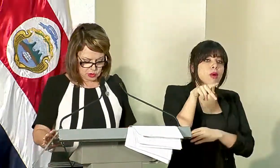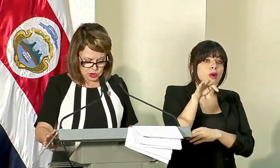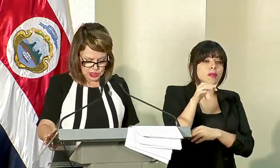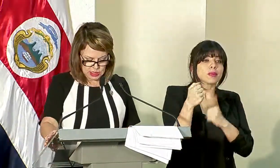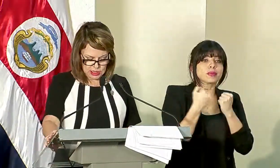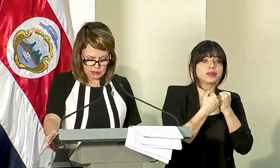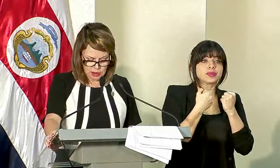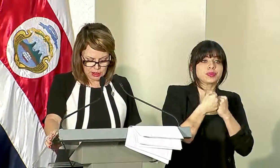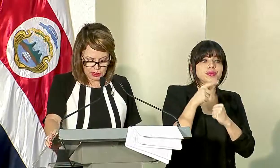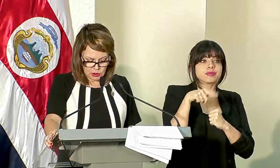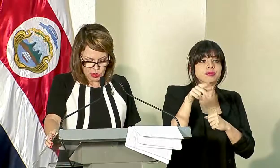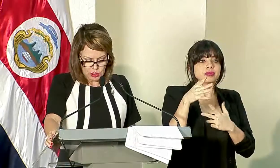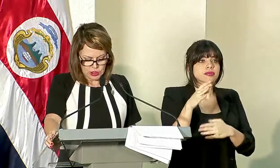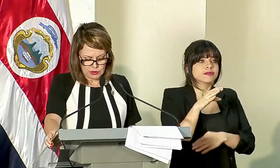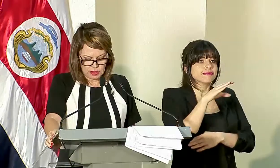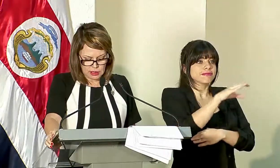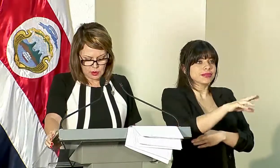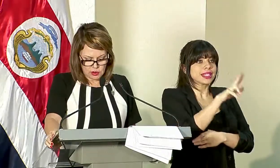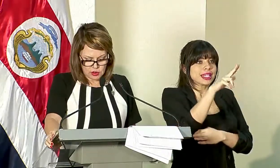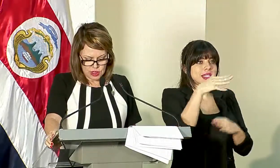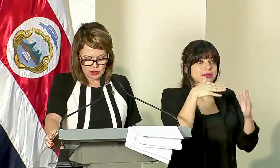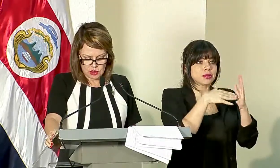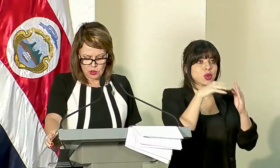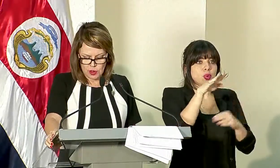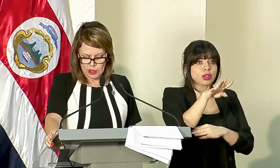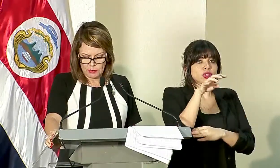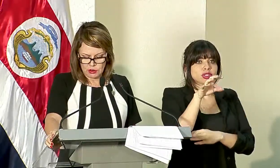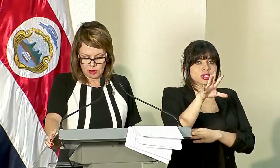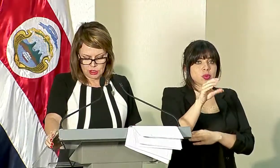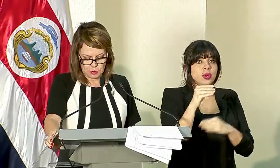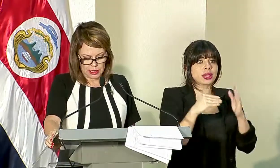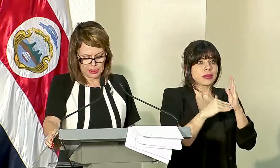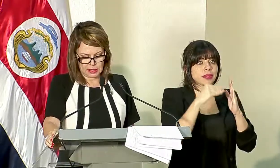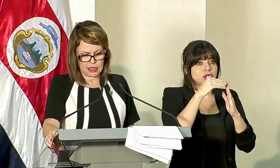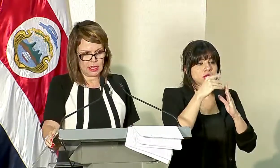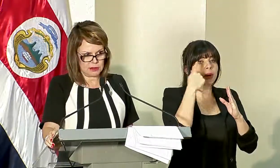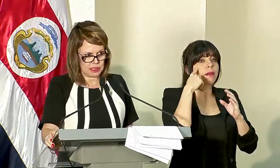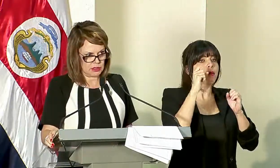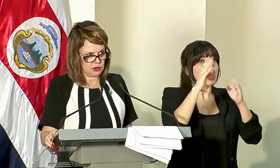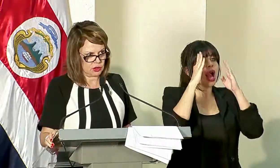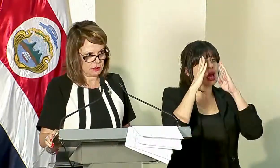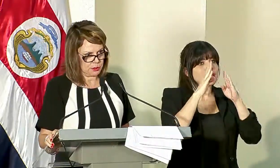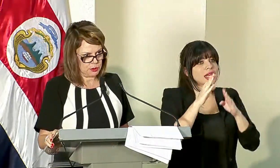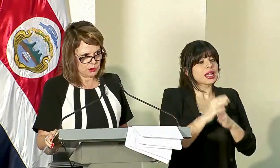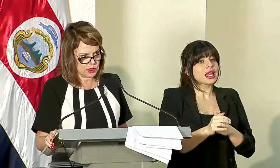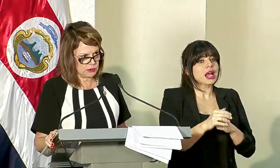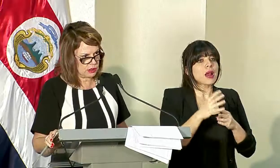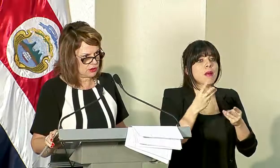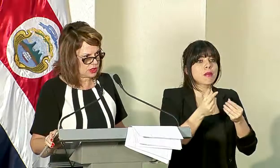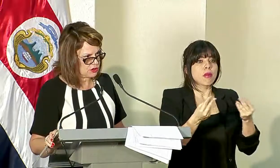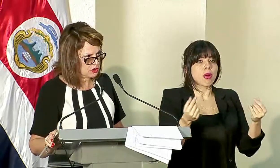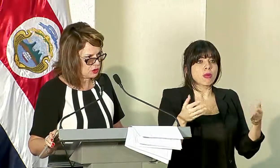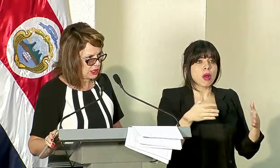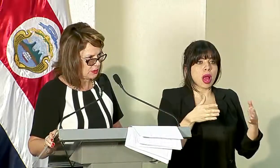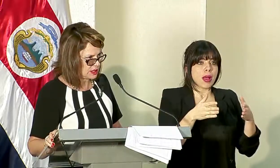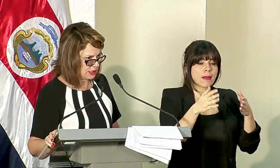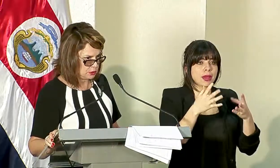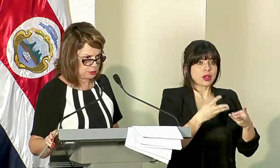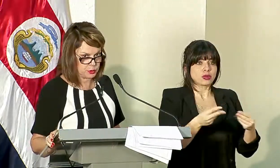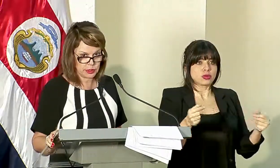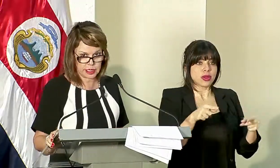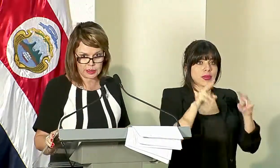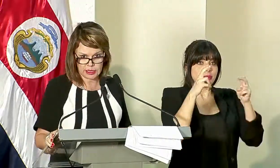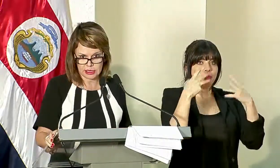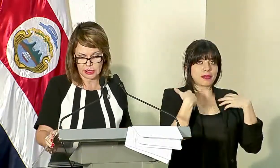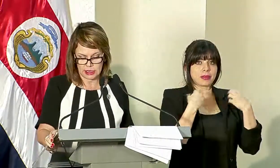hemos invertido 3 mil 450 millones para atender la mitigación del polvo en los caminos, que esto es un tema de